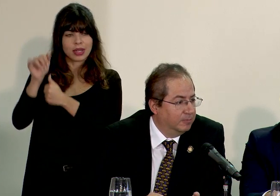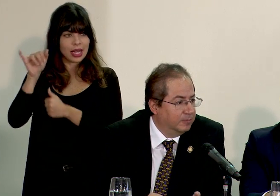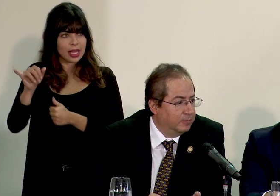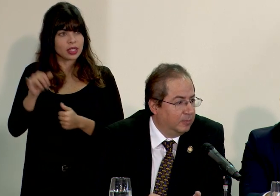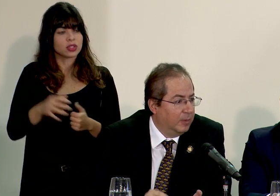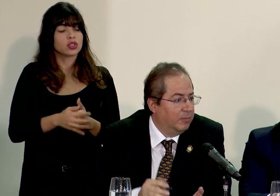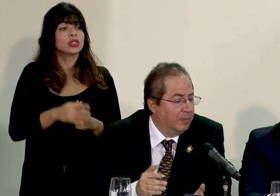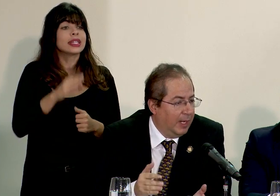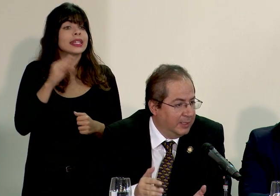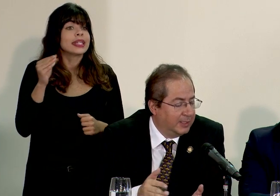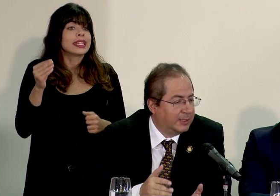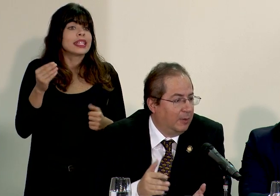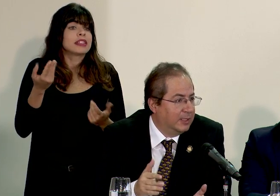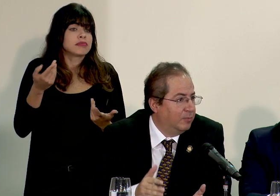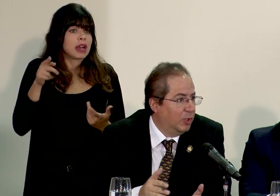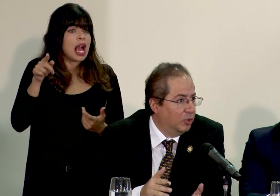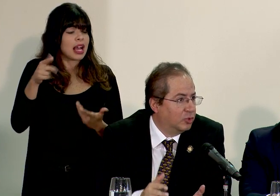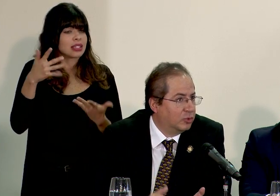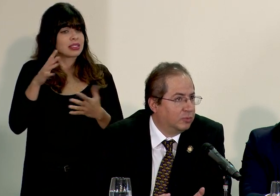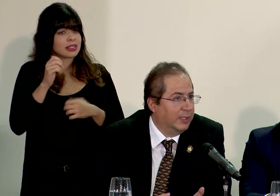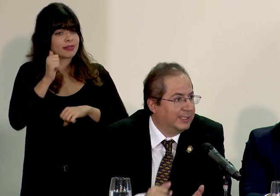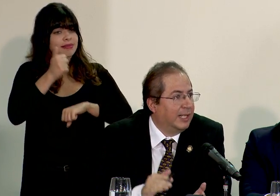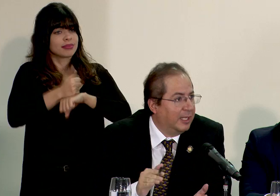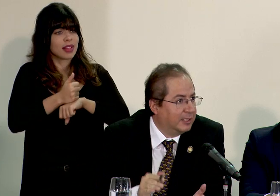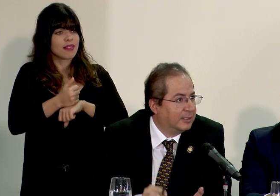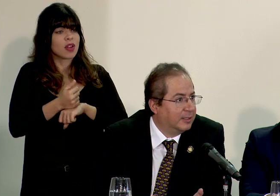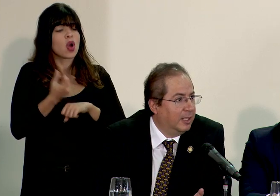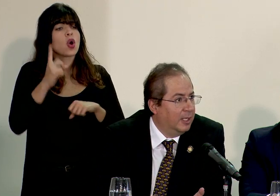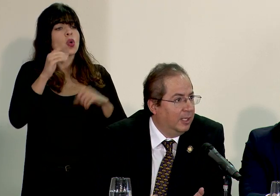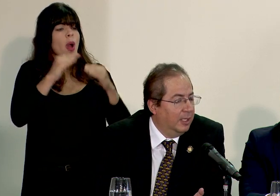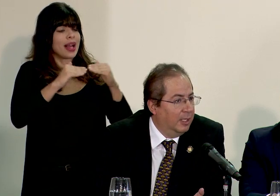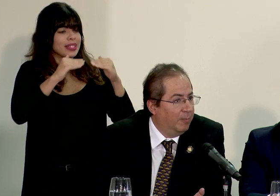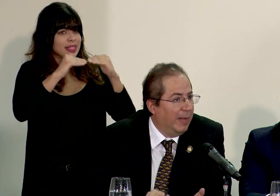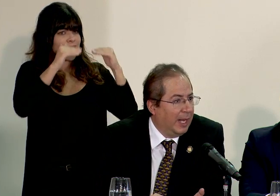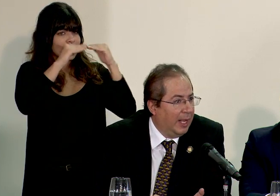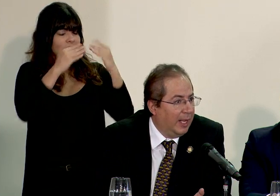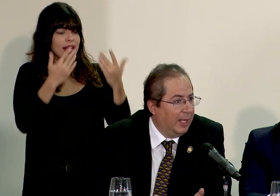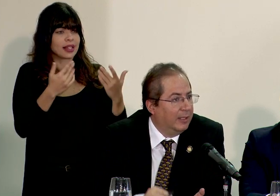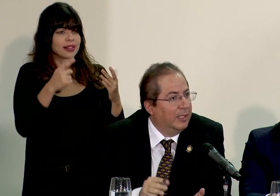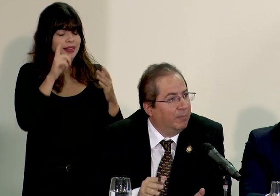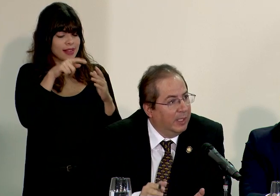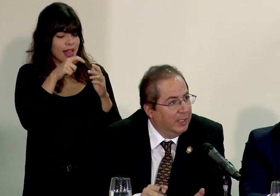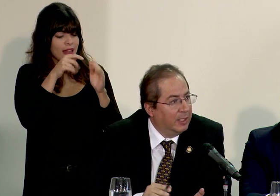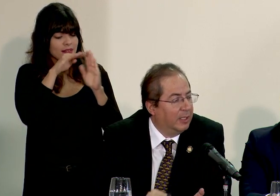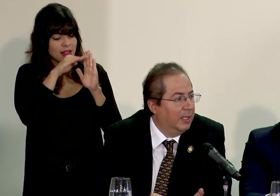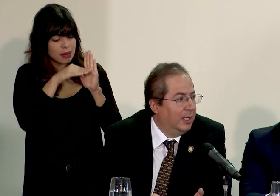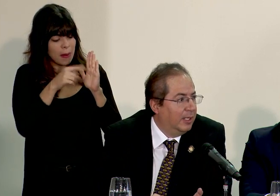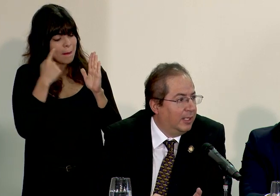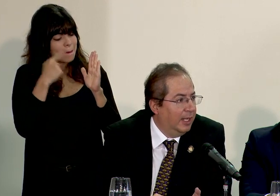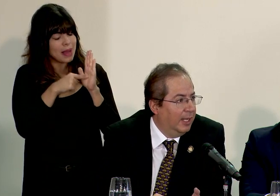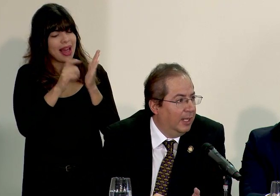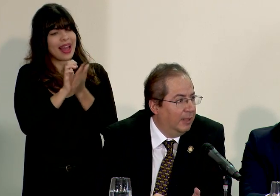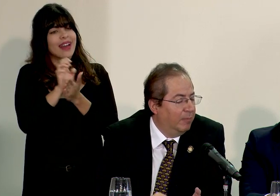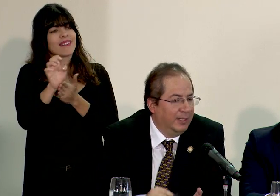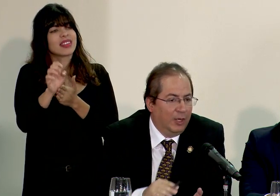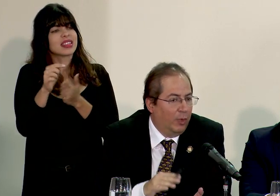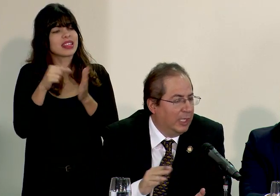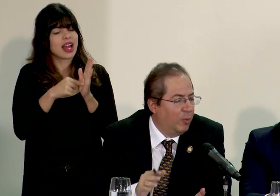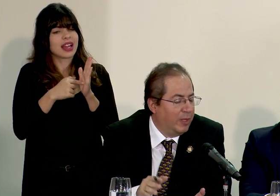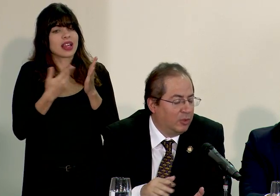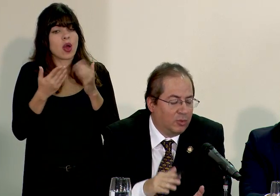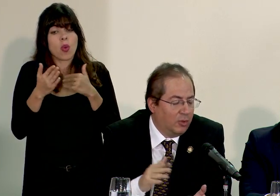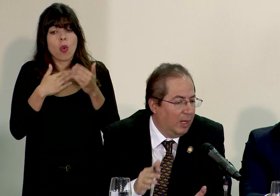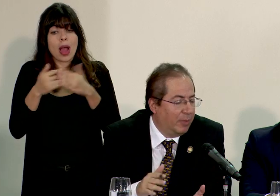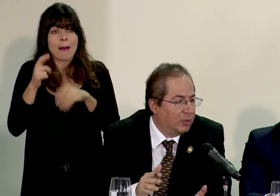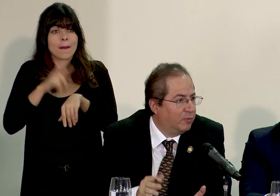y allí se establecen los estándares para impedir que en